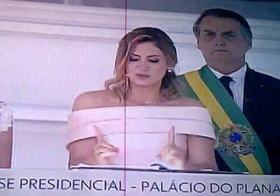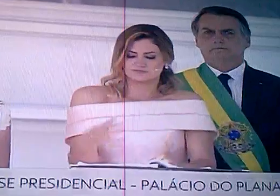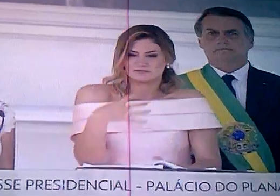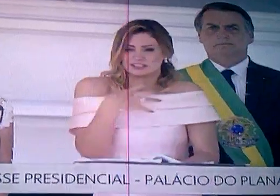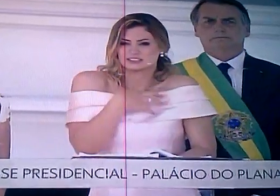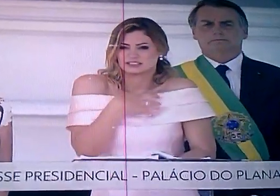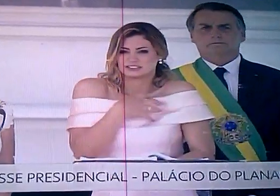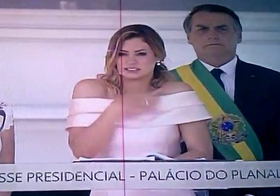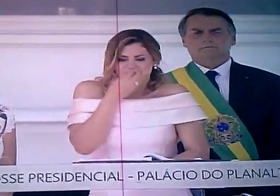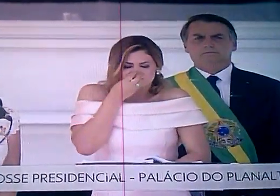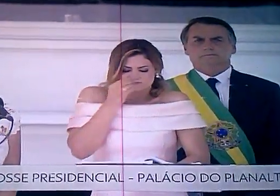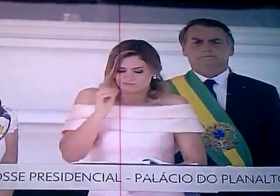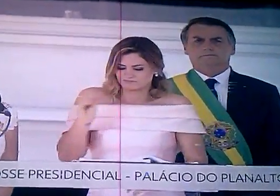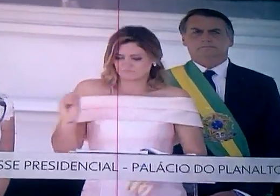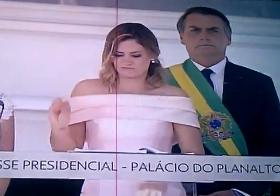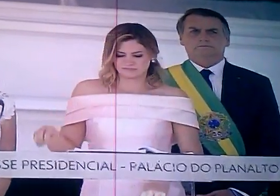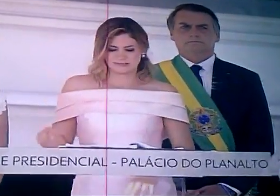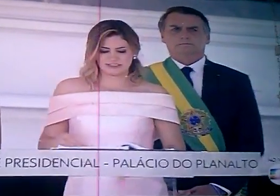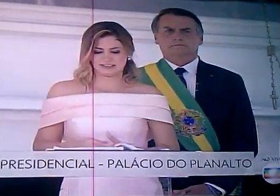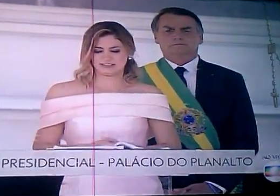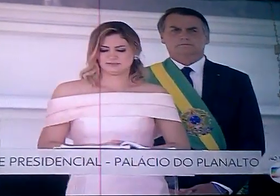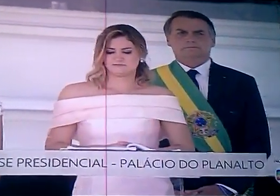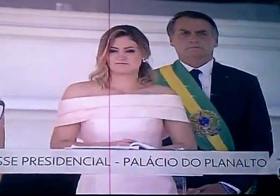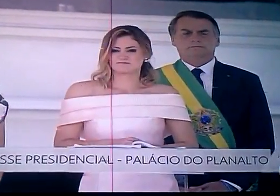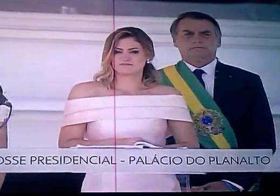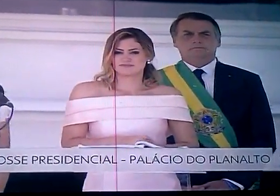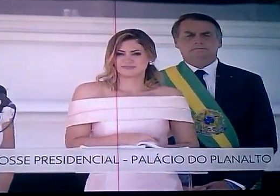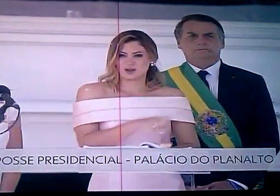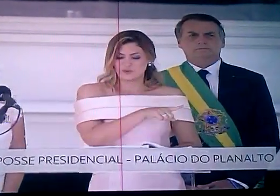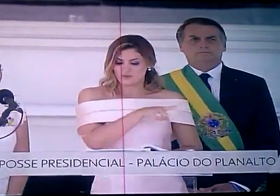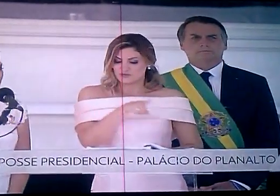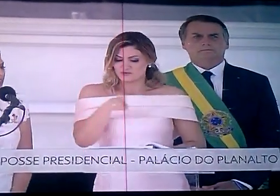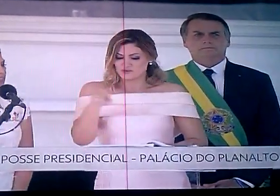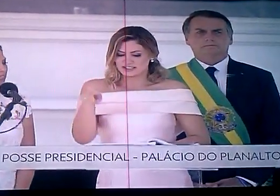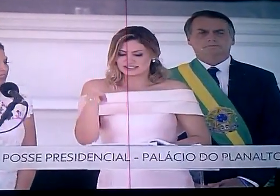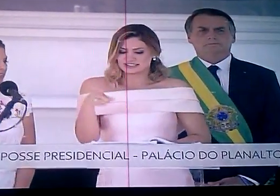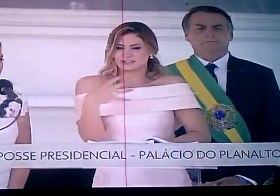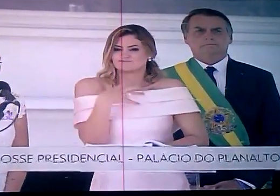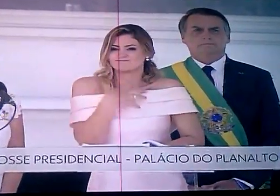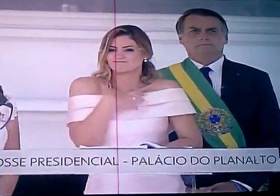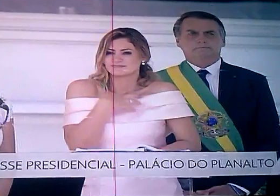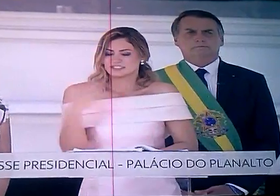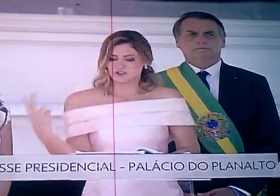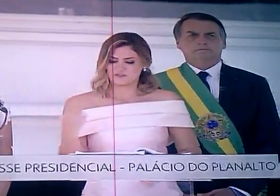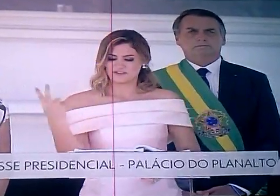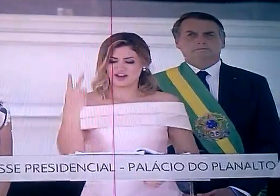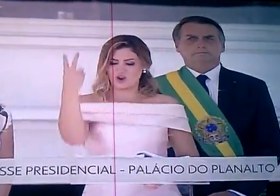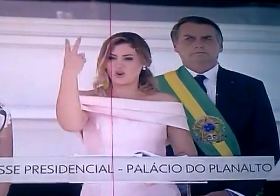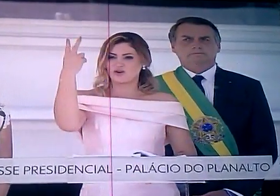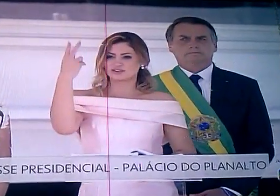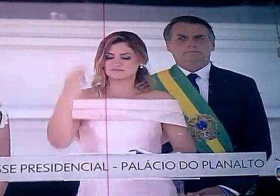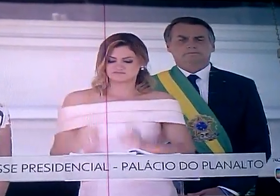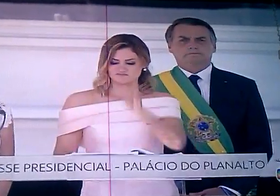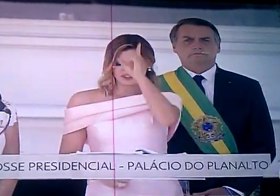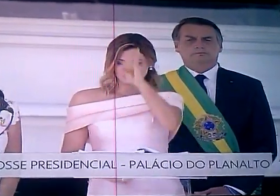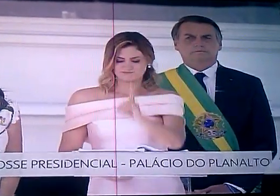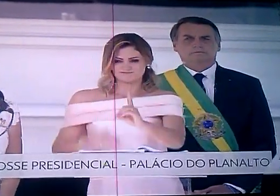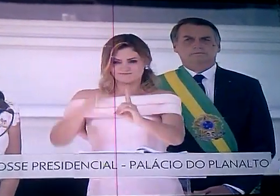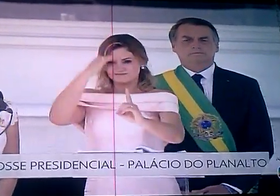As pessoas com deficiência e a todos aqueles que se sentem esquecidos, vocês serão valorizados e